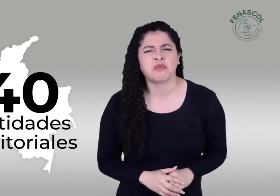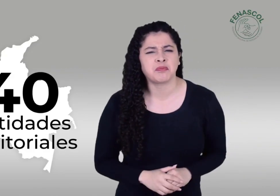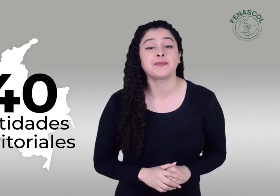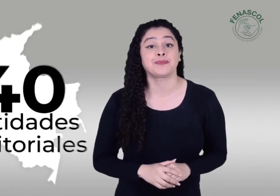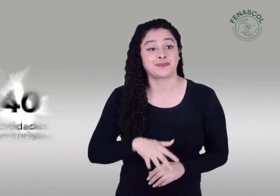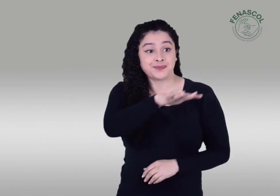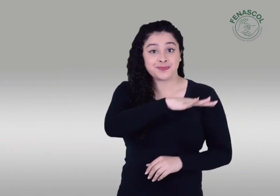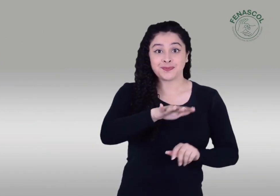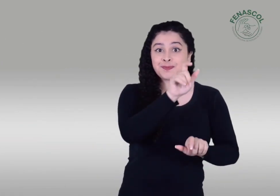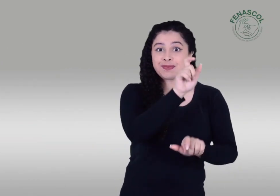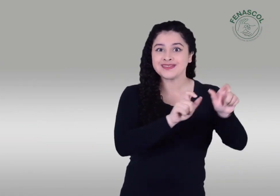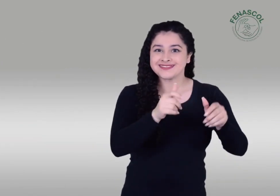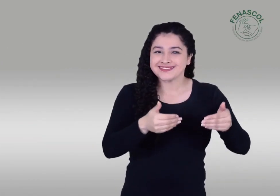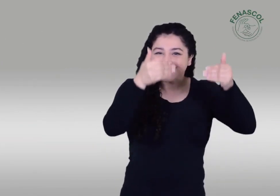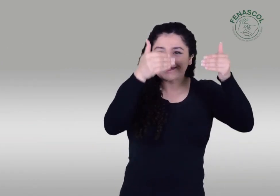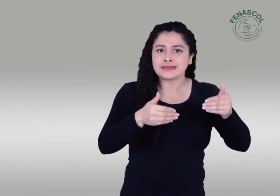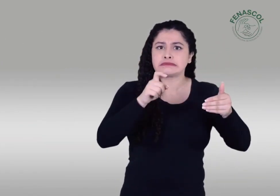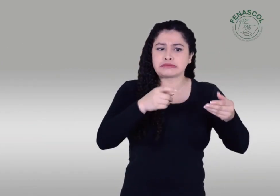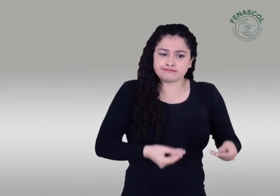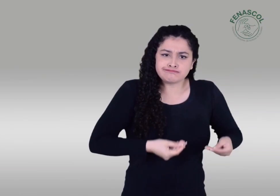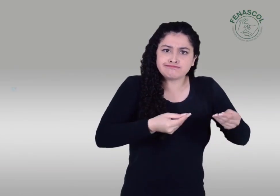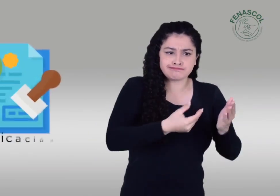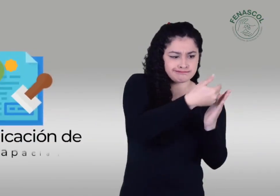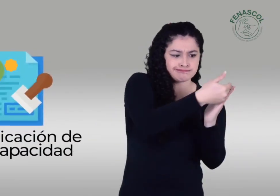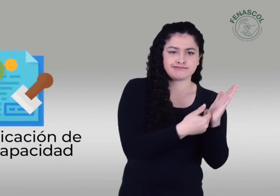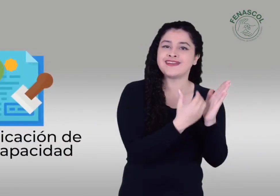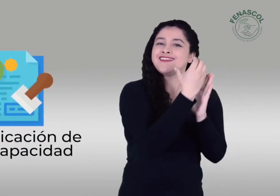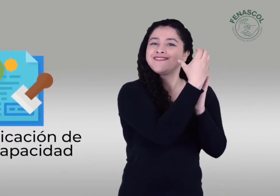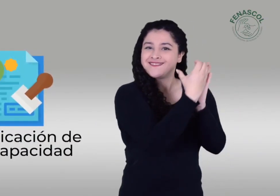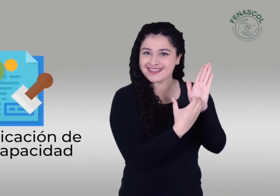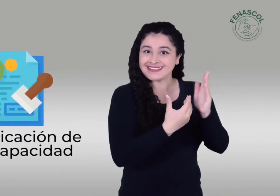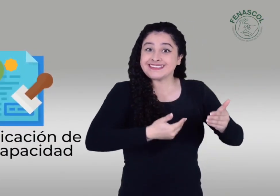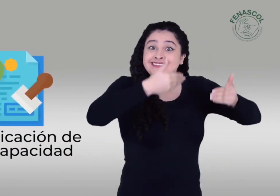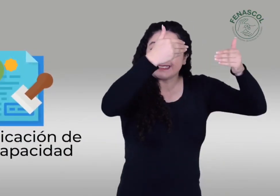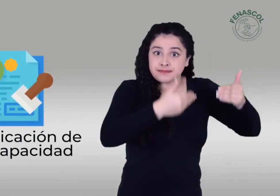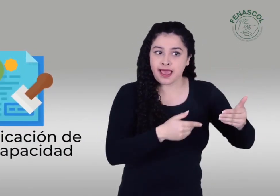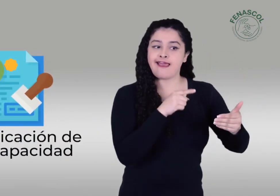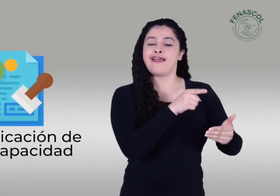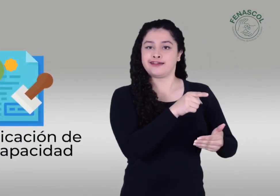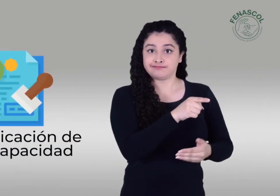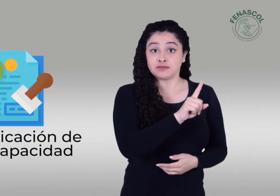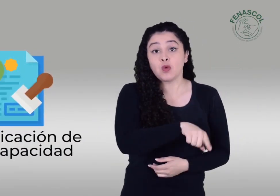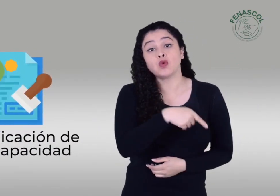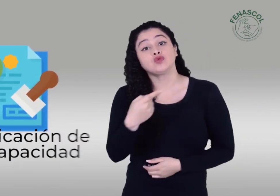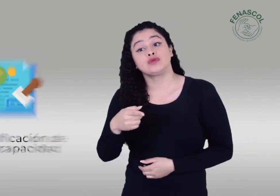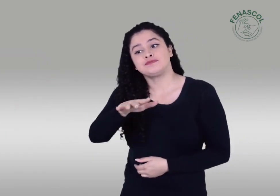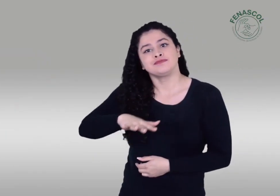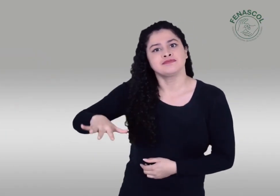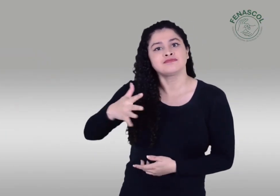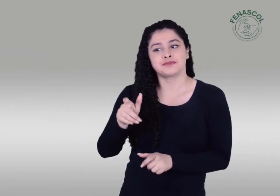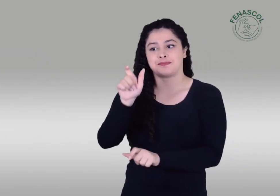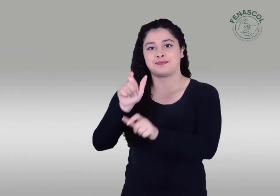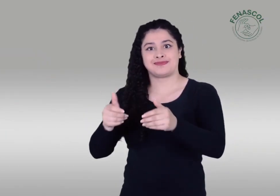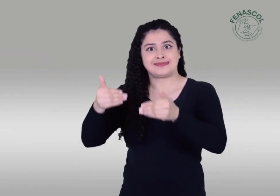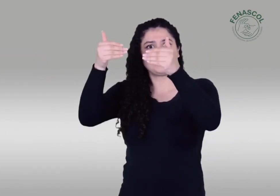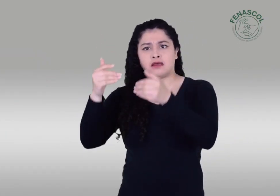con el objetivo de poder continuar con el proceso del Certificado de Discapacidad y el Registro de Localización y